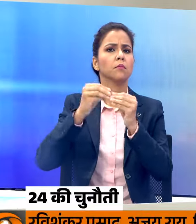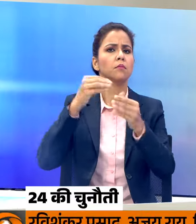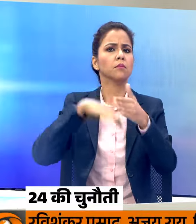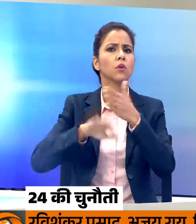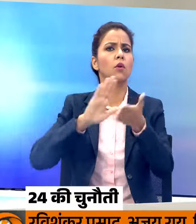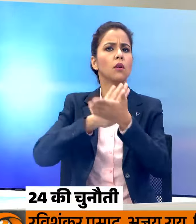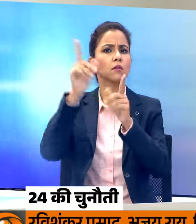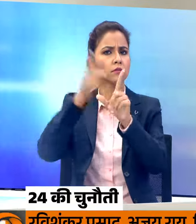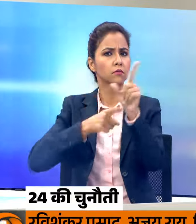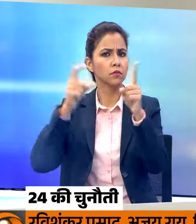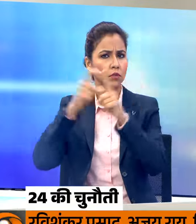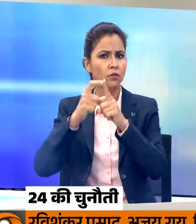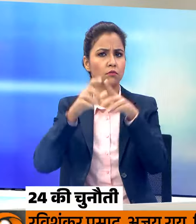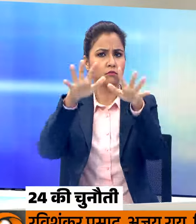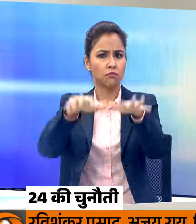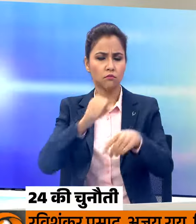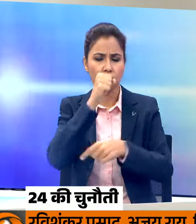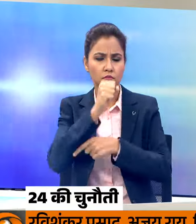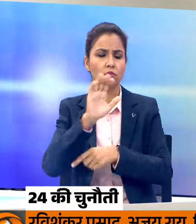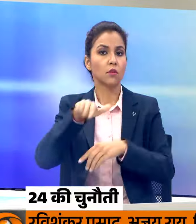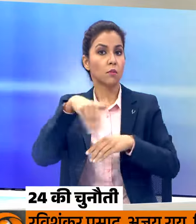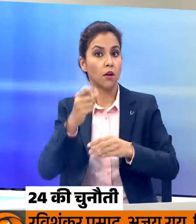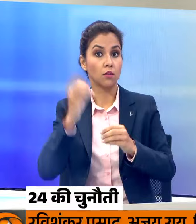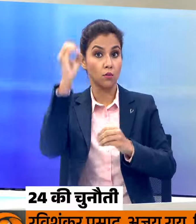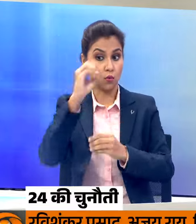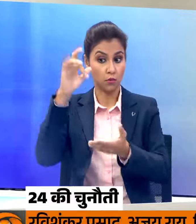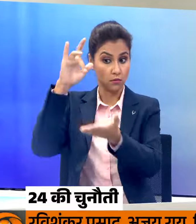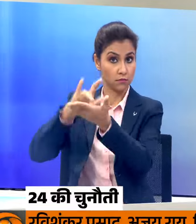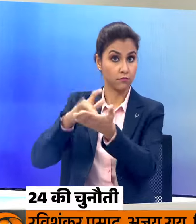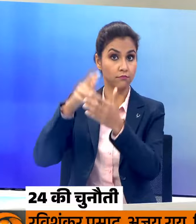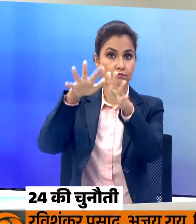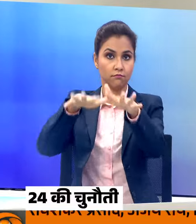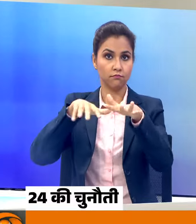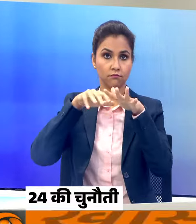हैत्रबार में जन सभा के बाद उडीशा में करेंगे रोडशोग